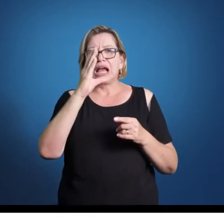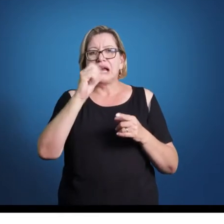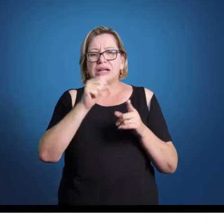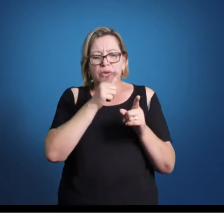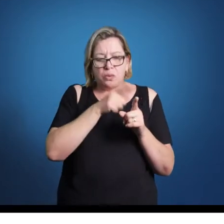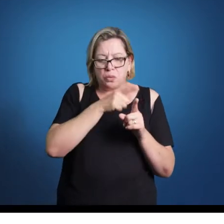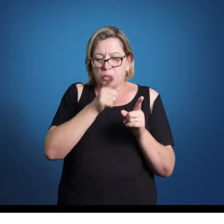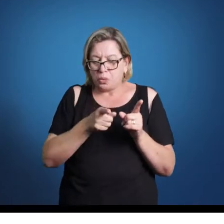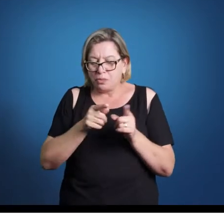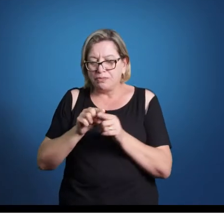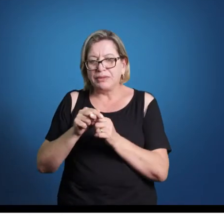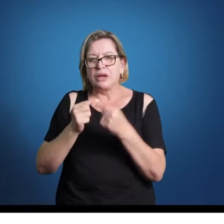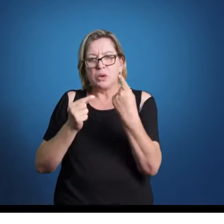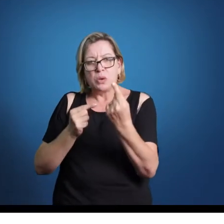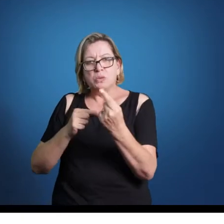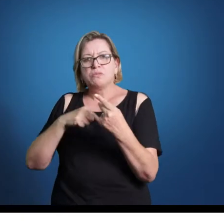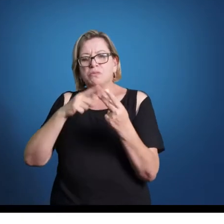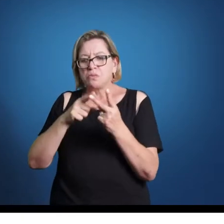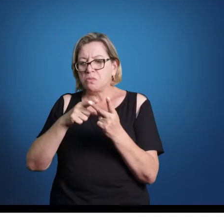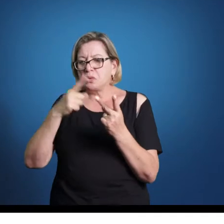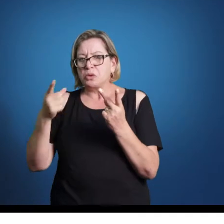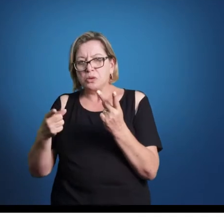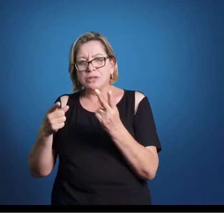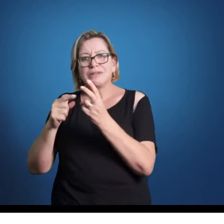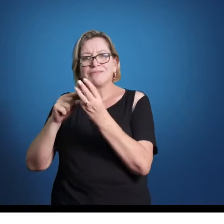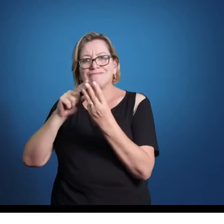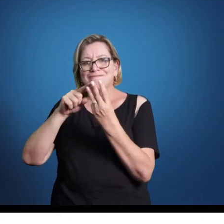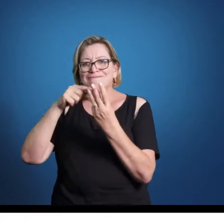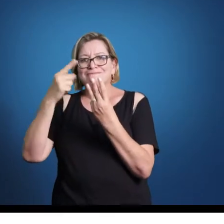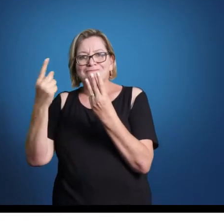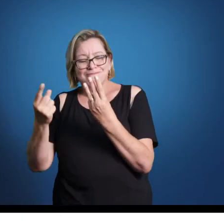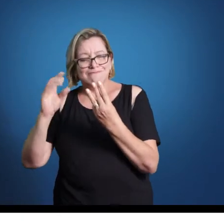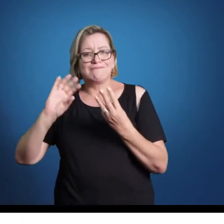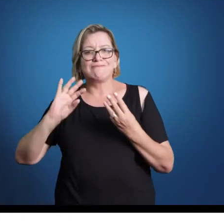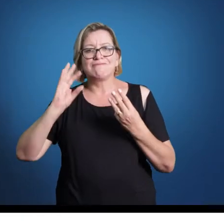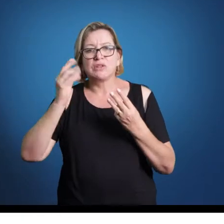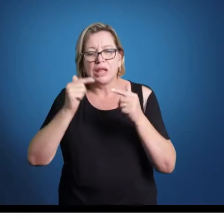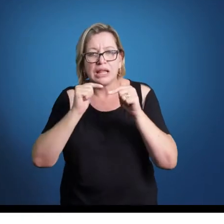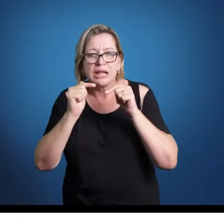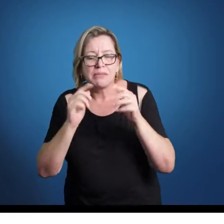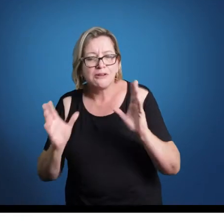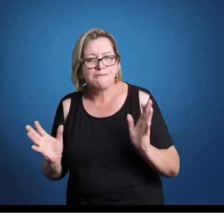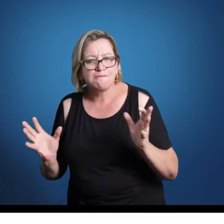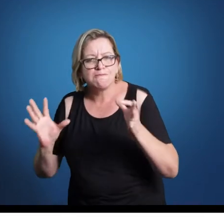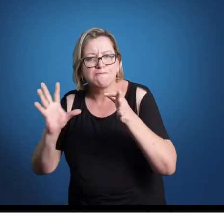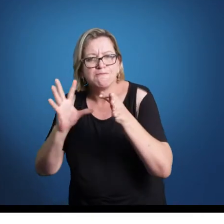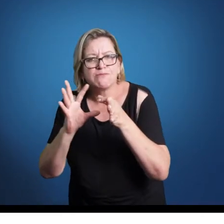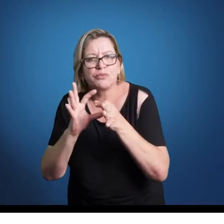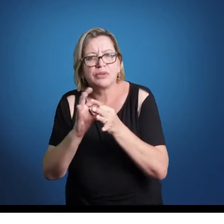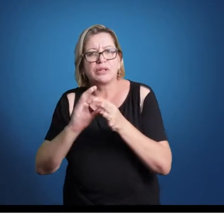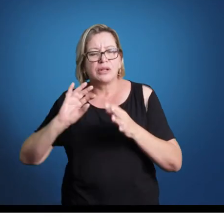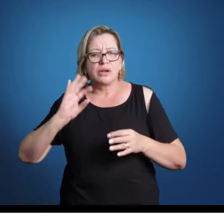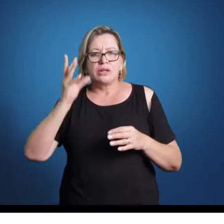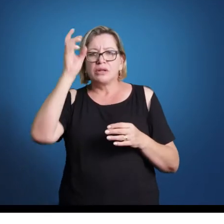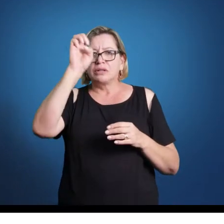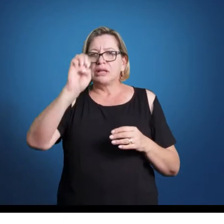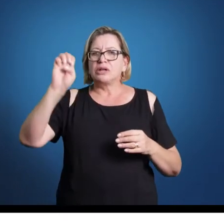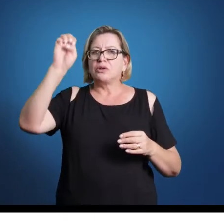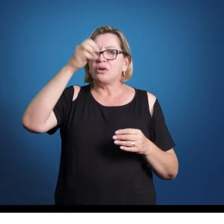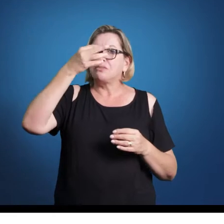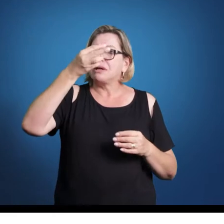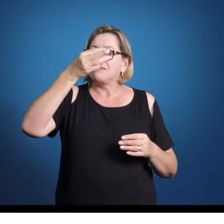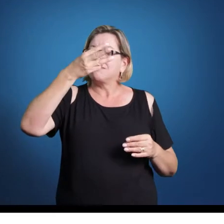com clareza esse trabalho artístico coletivo que se produziu na Europa nesses 300 anos.